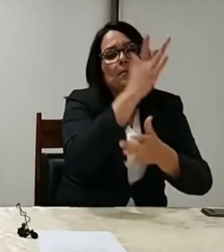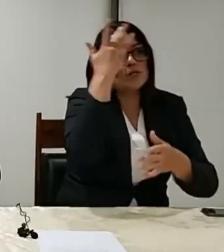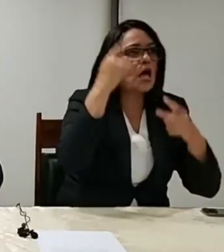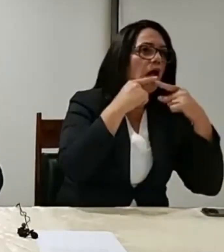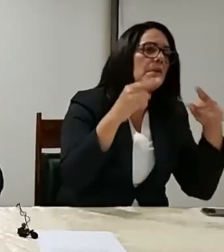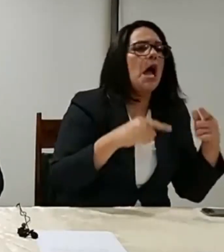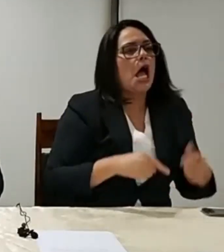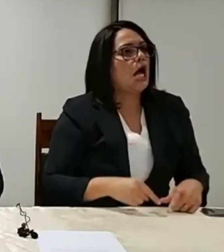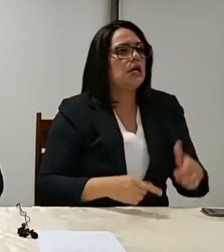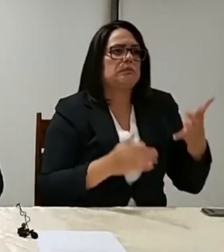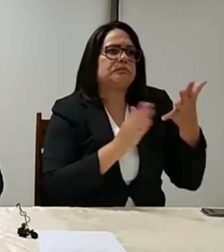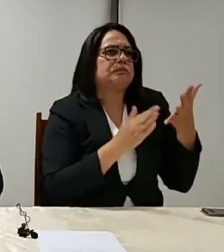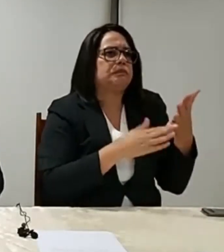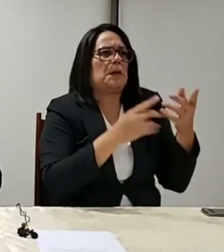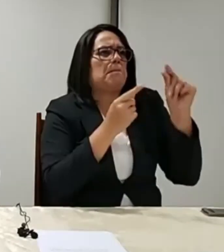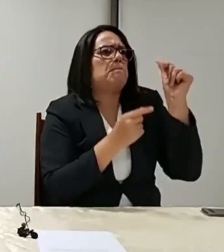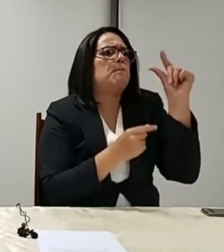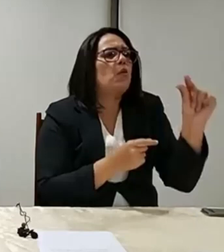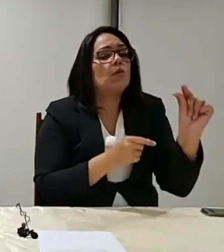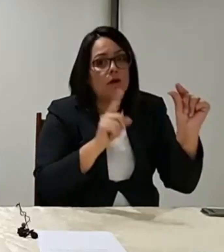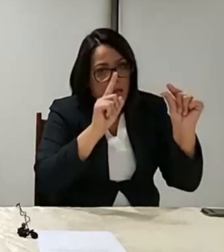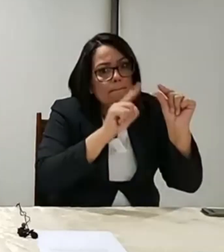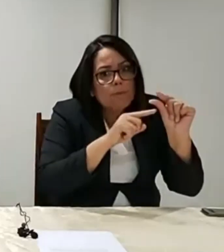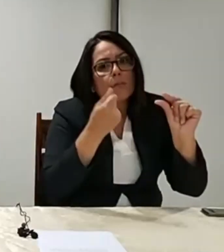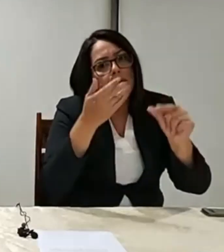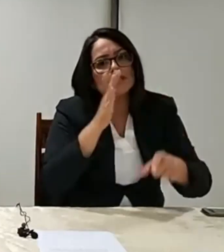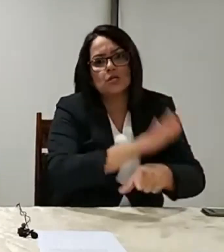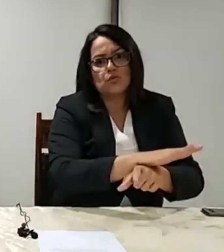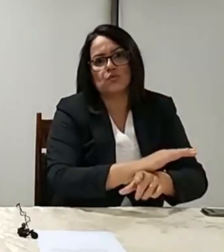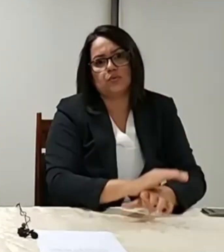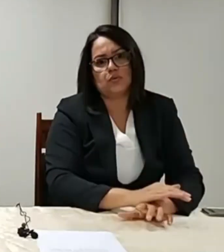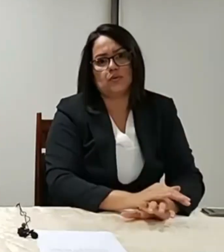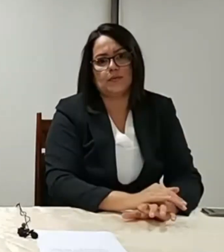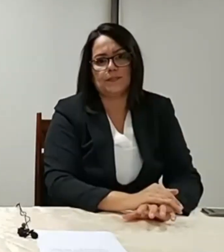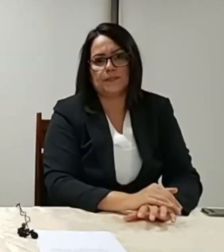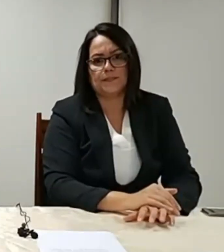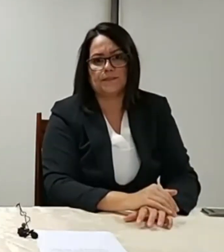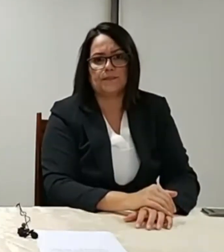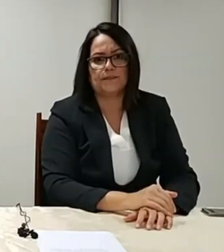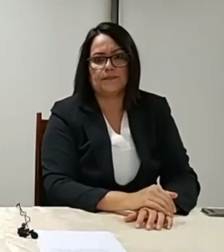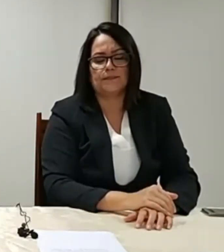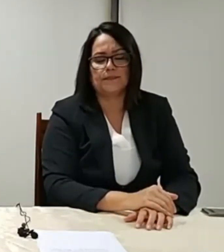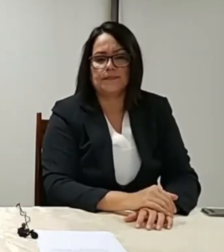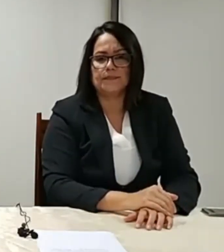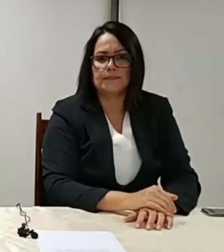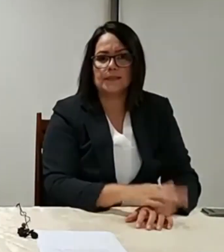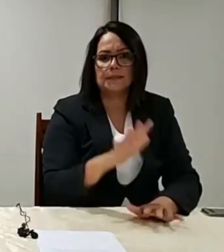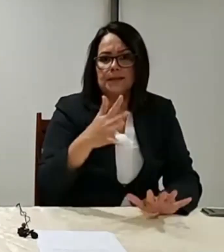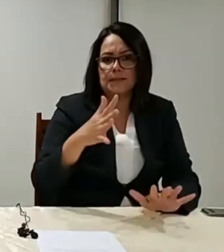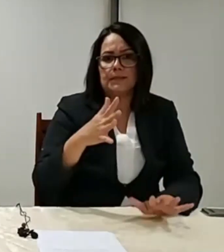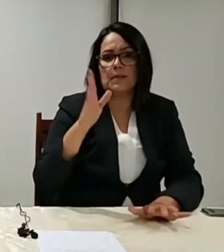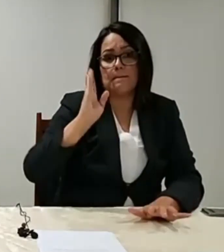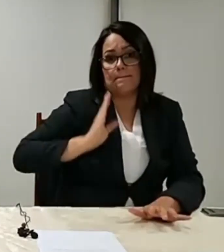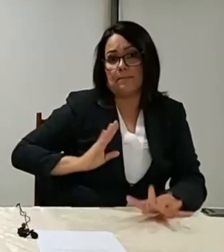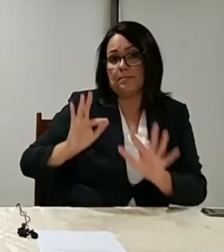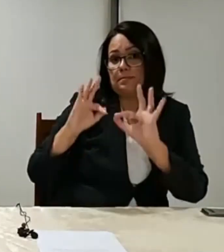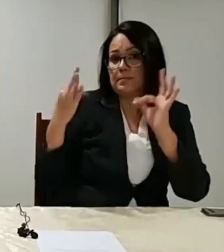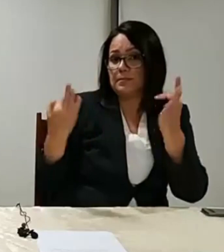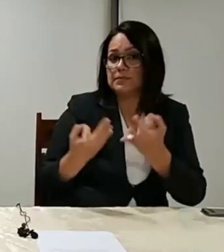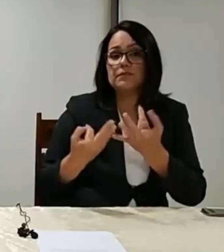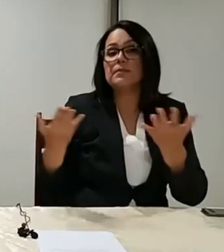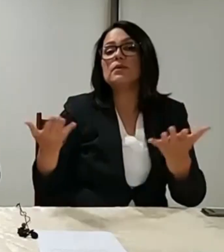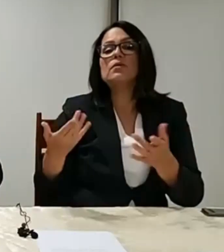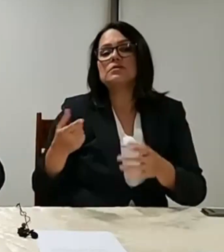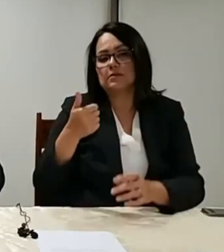Muita gente. Média, 250 reais. Repito, a média do Bolsa Família atualmente está em